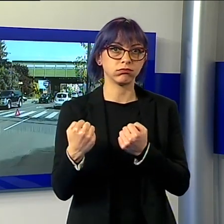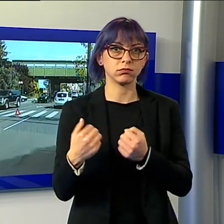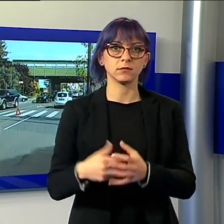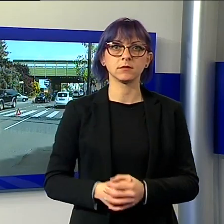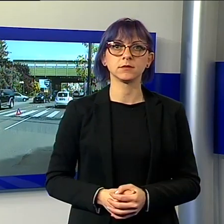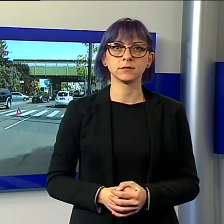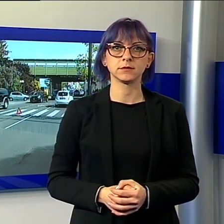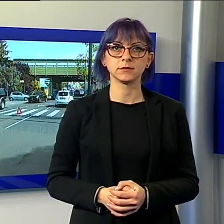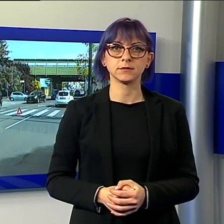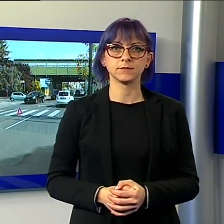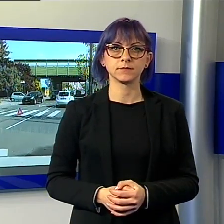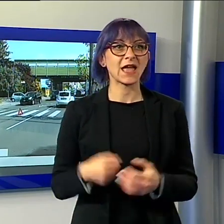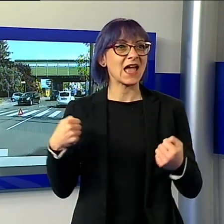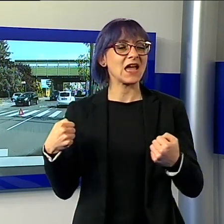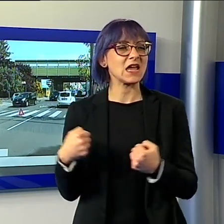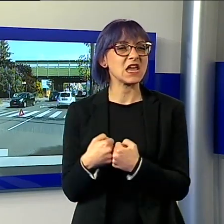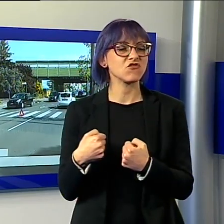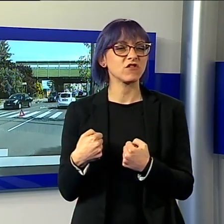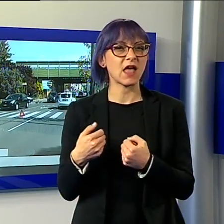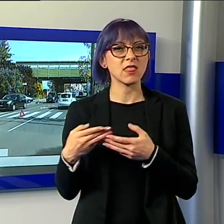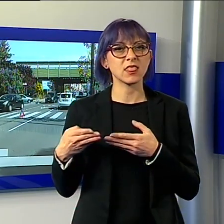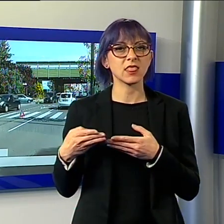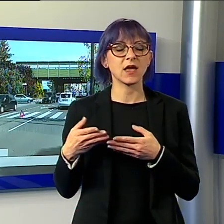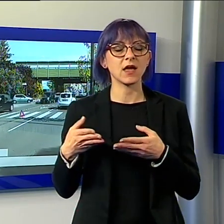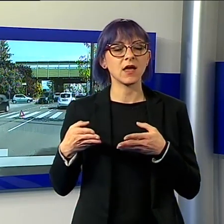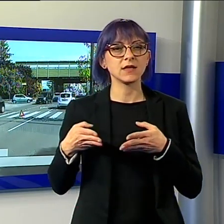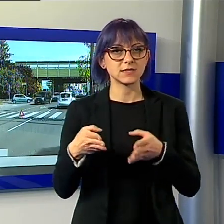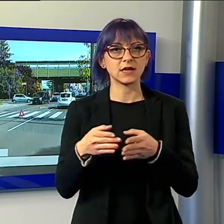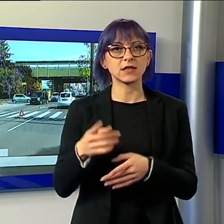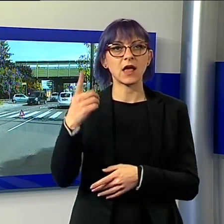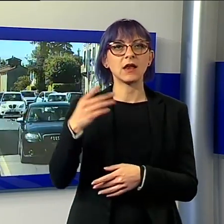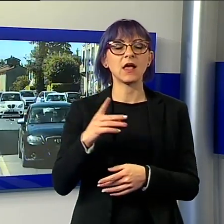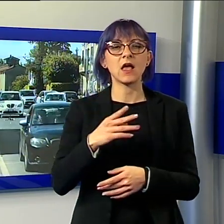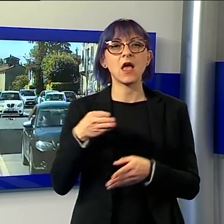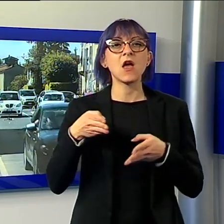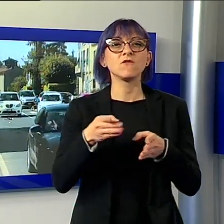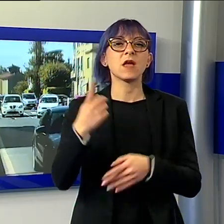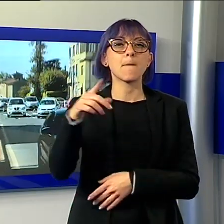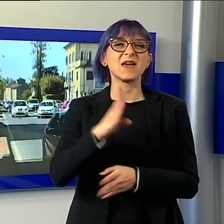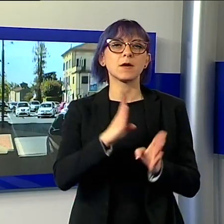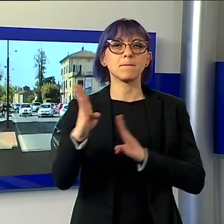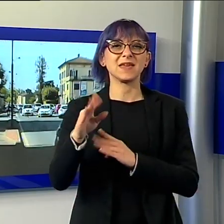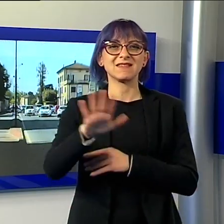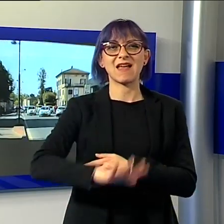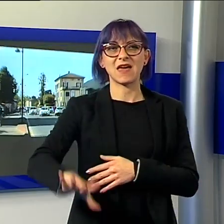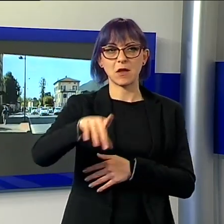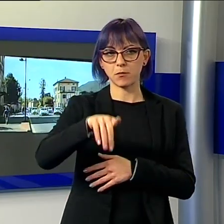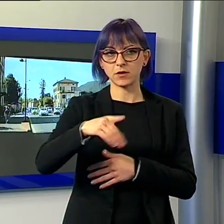Incidente stradale con litigata finale sulla Via Perpisa a Pontetetto, a pochi metri dal ponte dell'autostrada. A